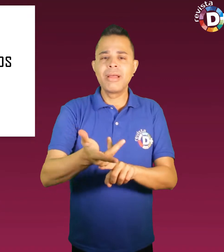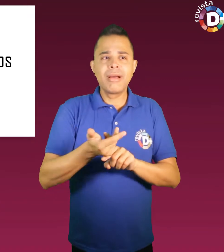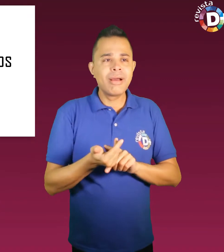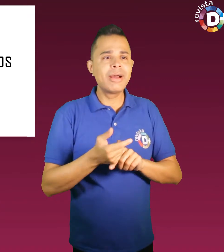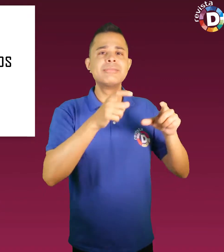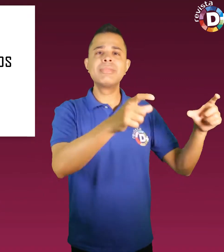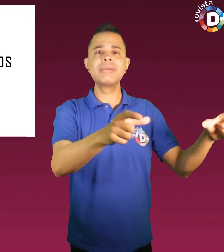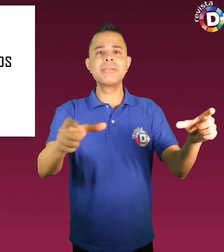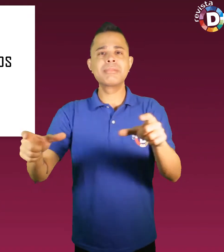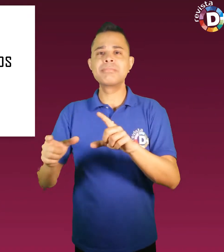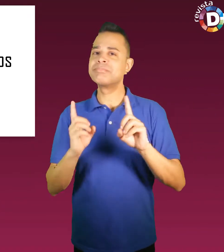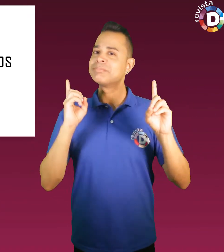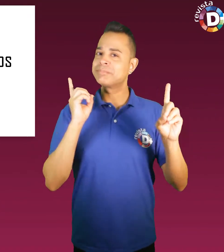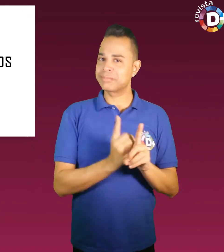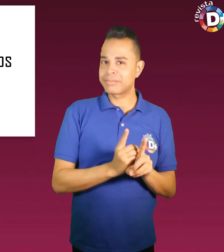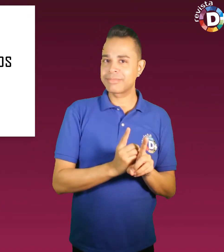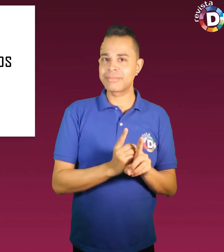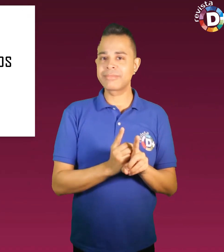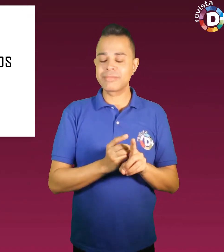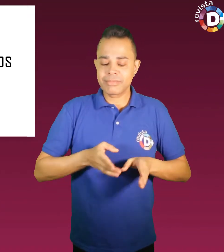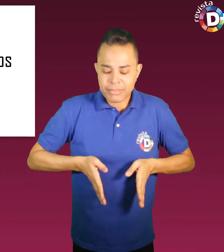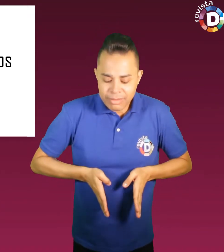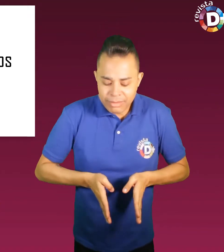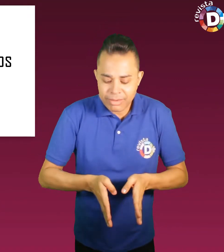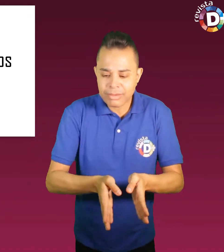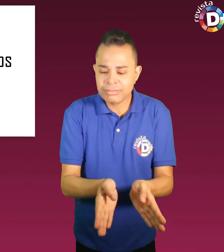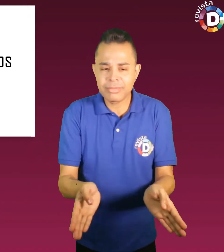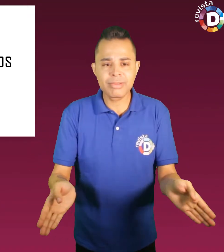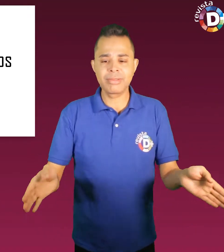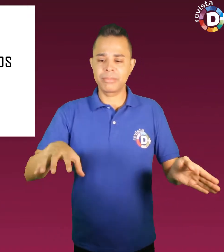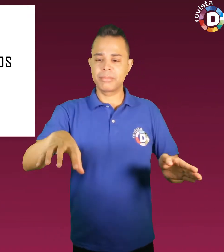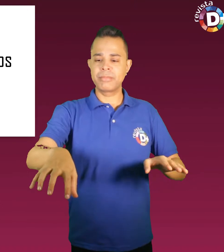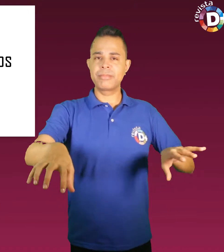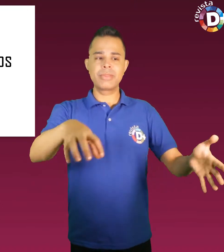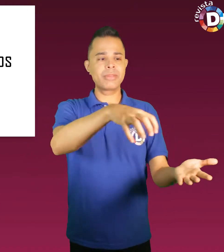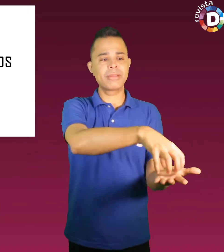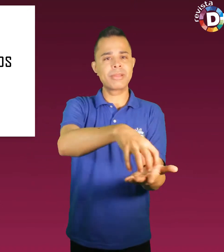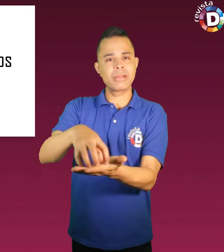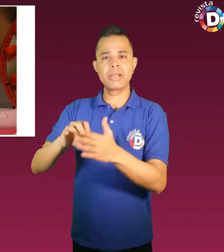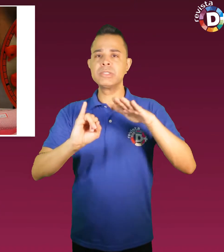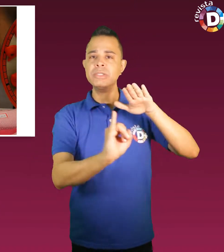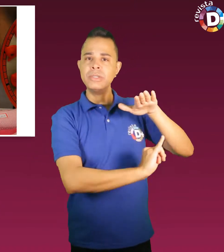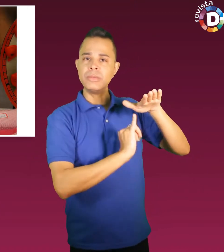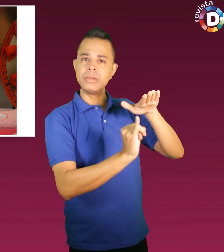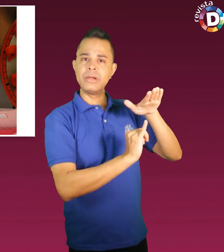por todos os lados. A cada esquina da feira, estandes de instituições expõem